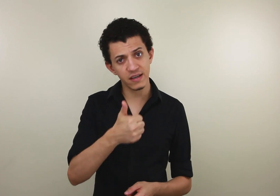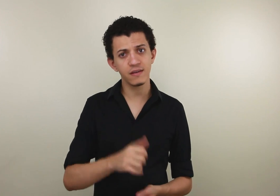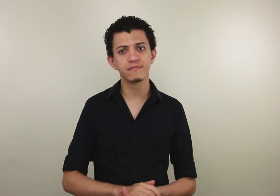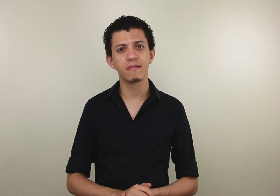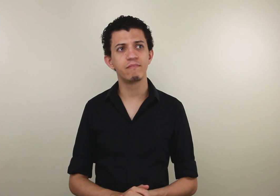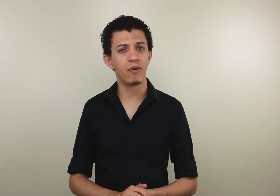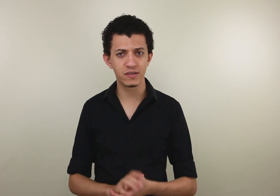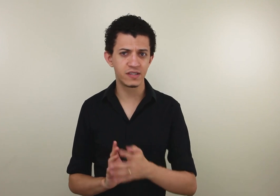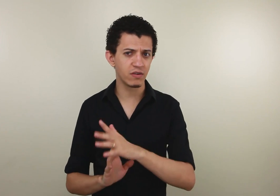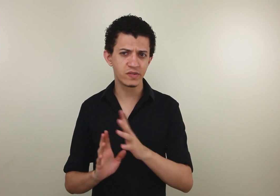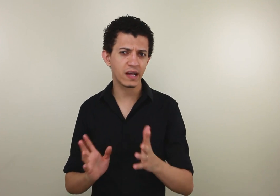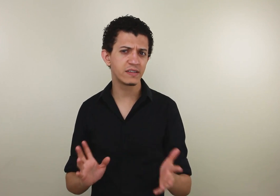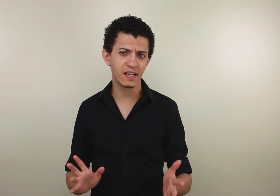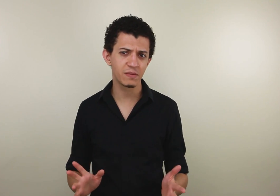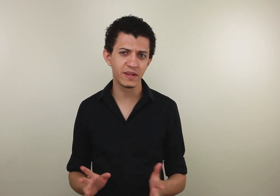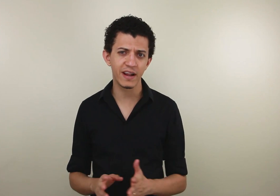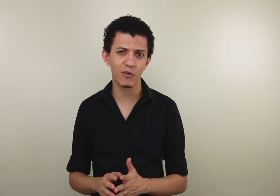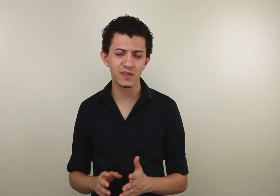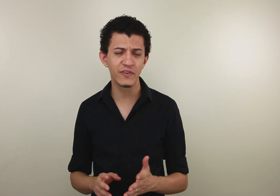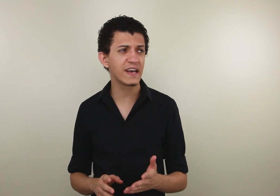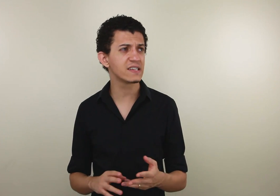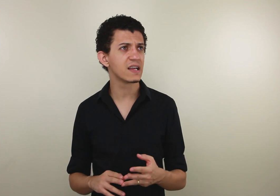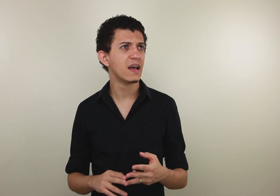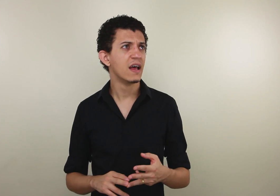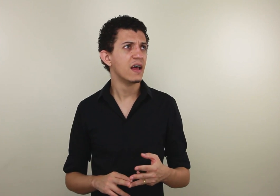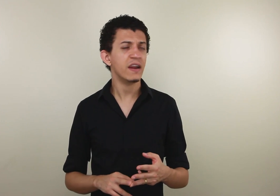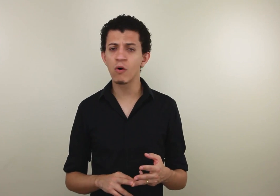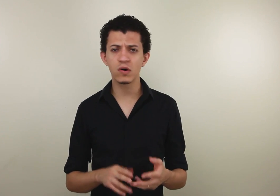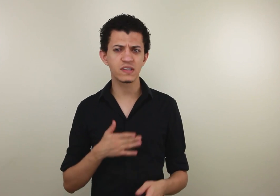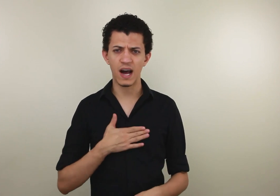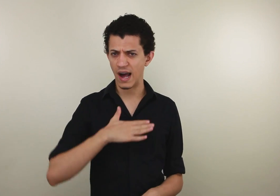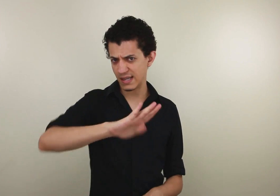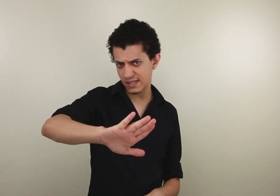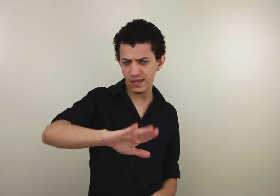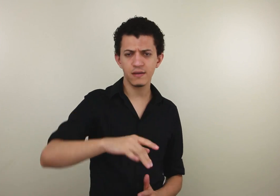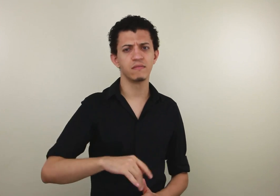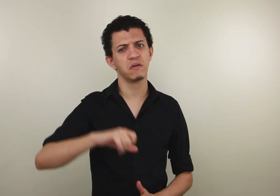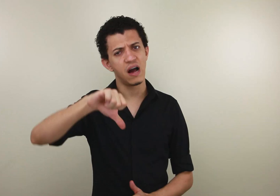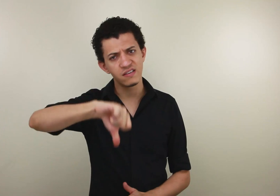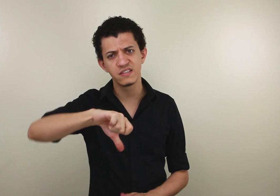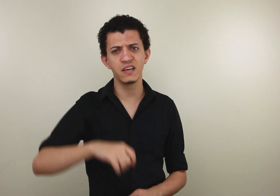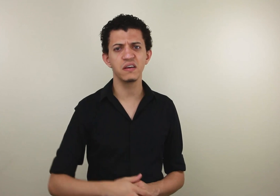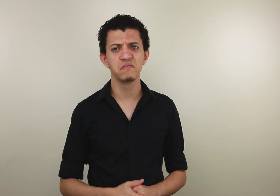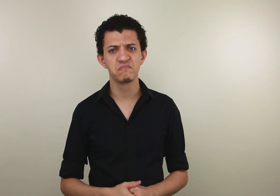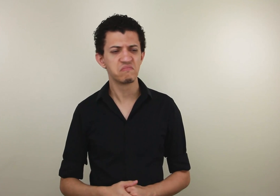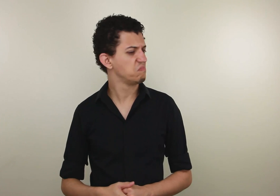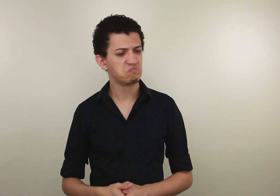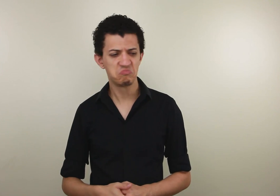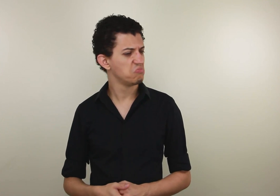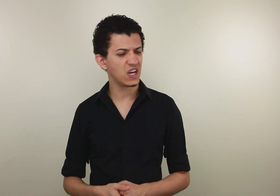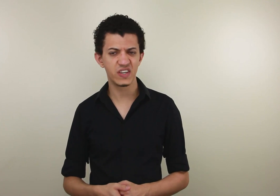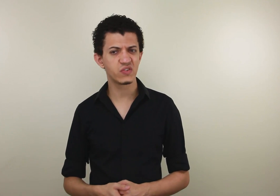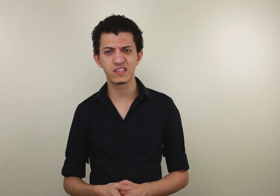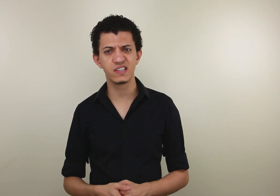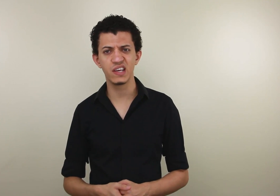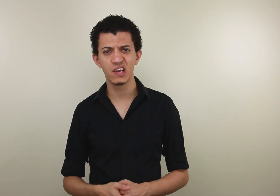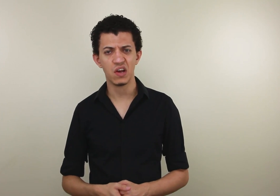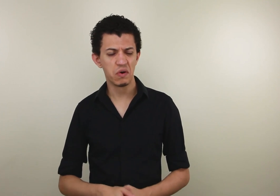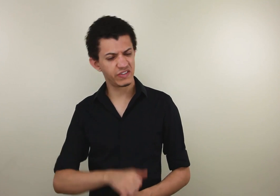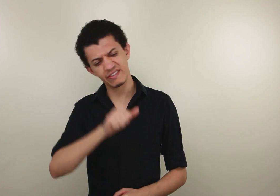Pode ser usado dessa maneira algumas vezes Não gostar Assim Assim Às vezes só assim Às vezes